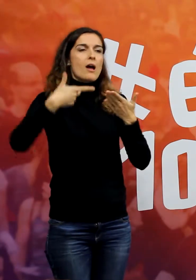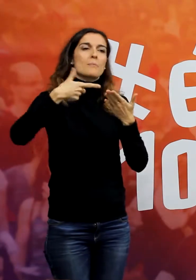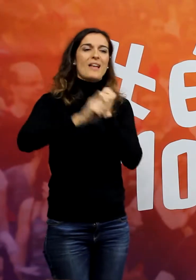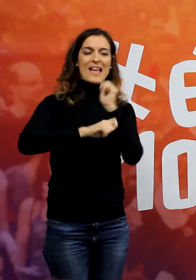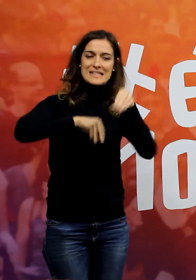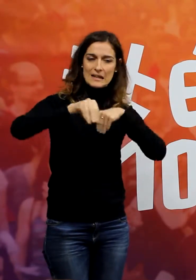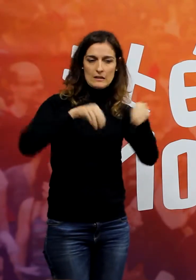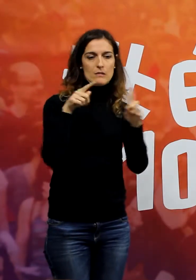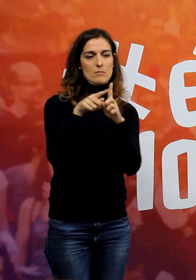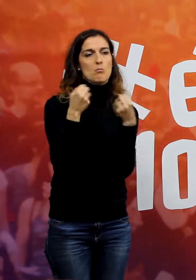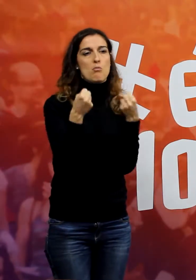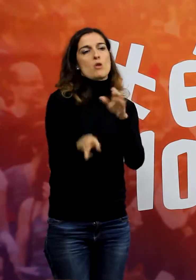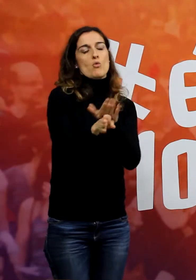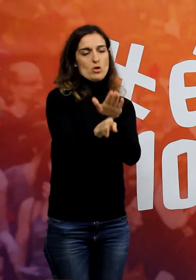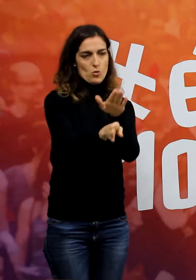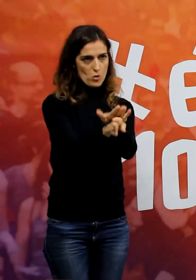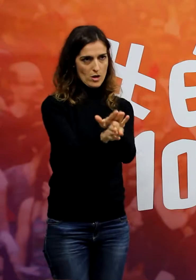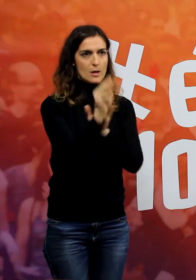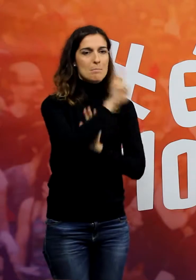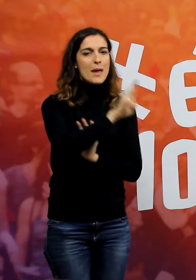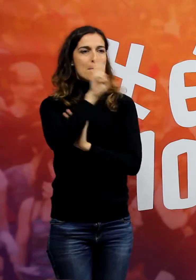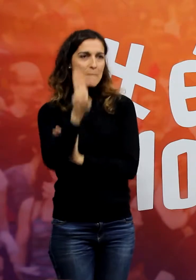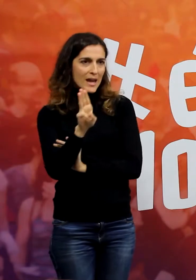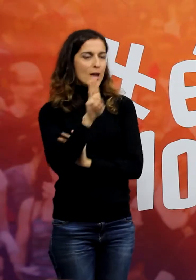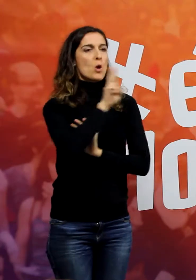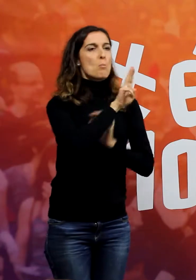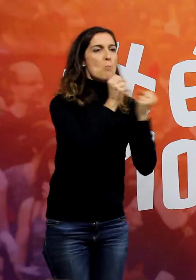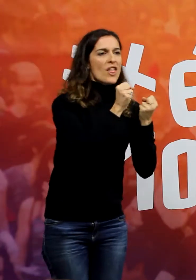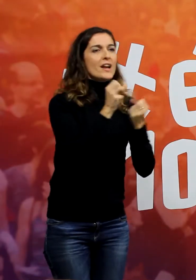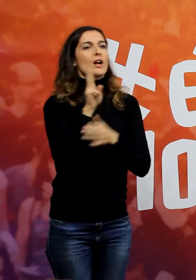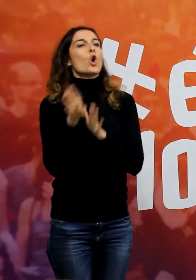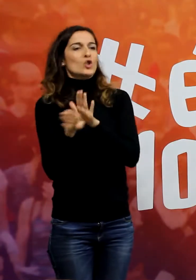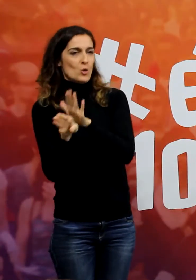perpetuar-se en el poder. Per, per, perpetuar-se en el poder.